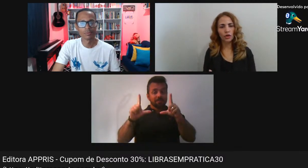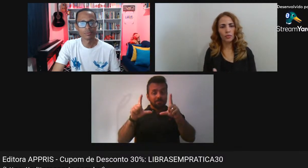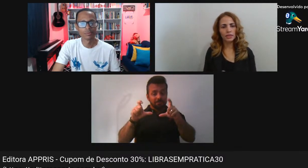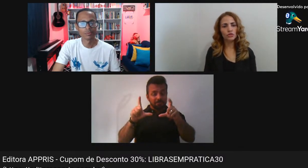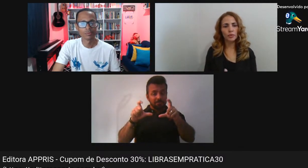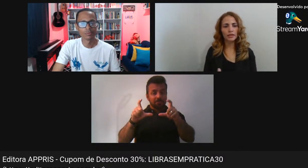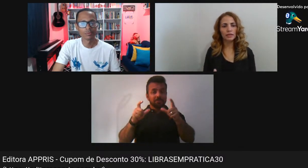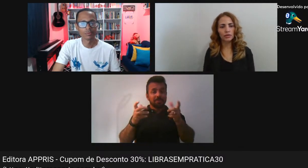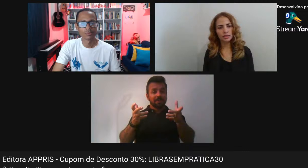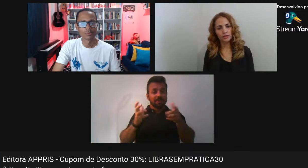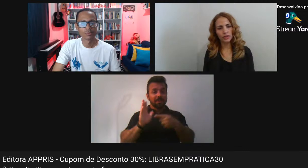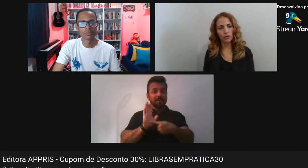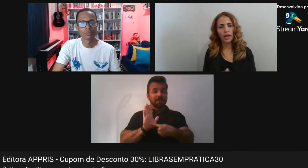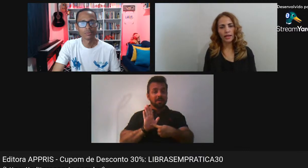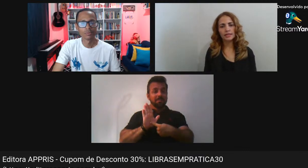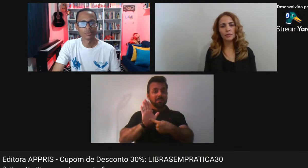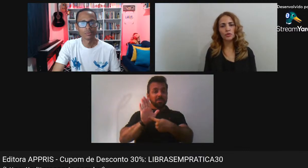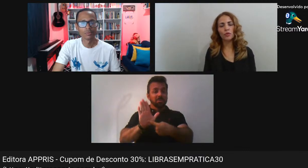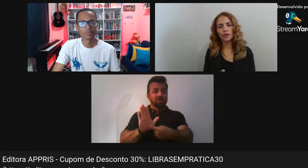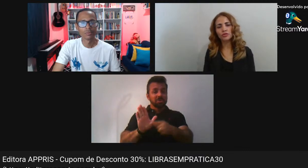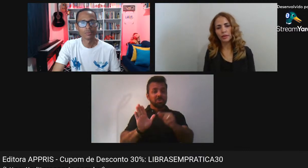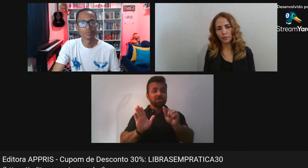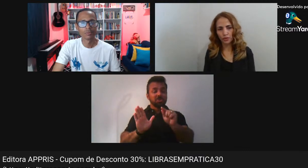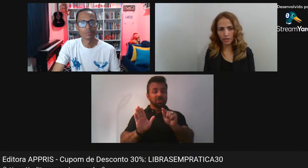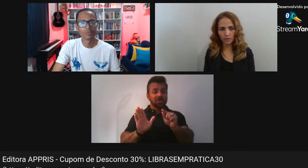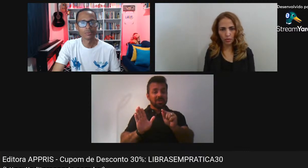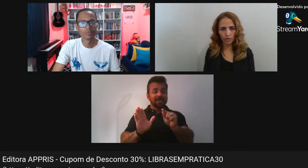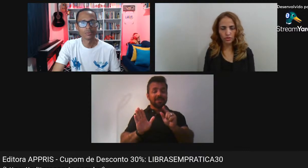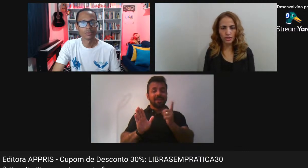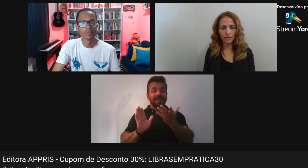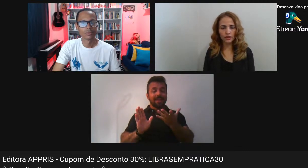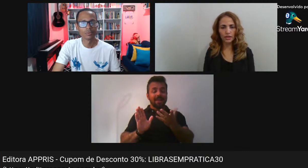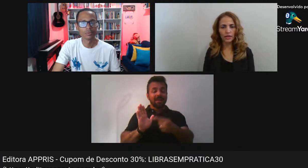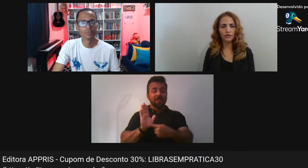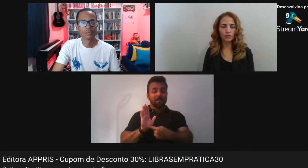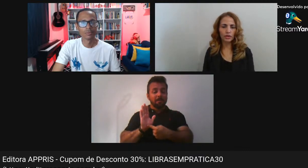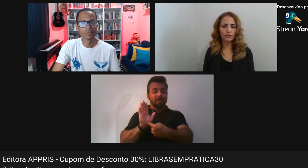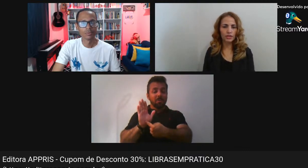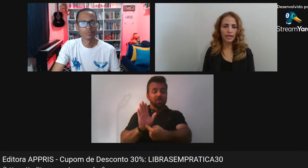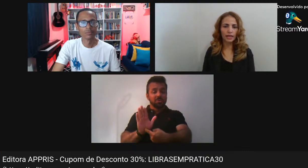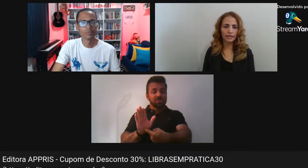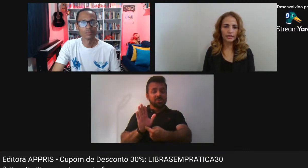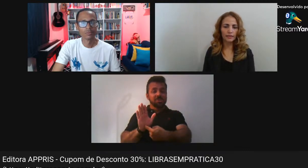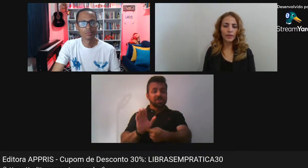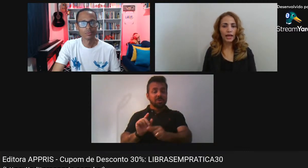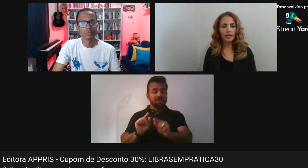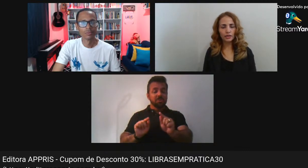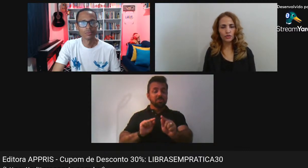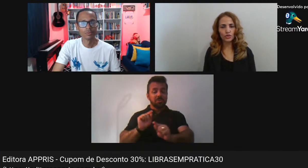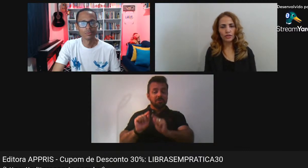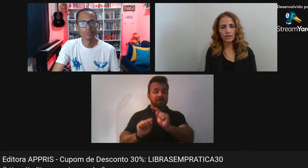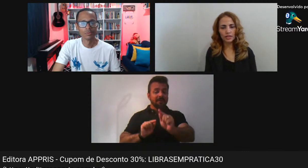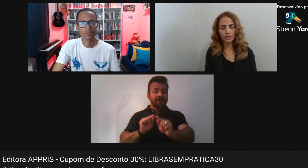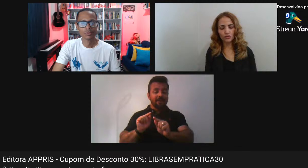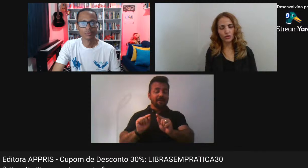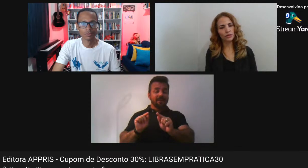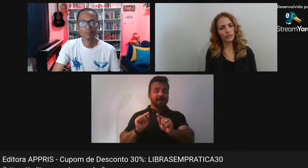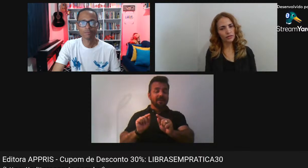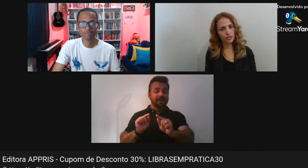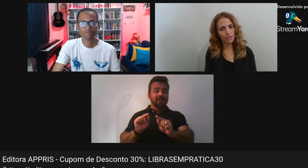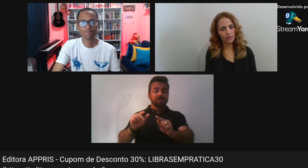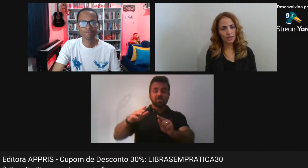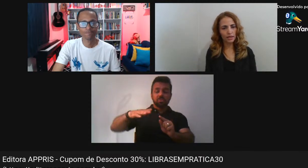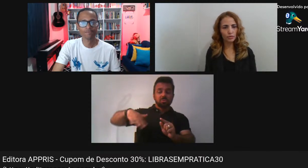escravidão Mas da superação Da escravidão É sempre um momento Depois desse momento De escravidão Em que a fotografia Se realiza Ainda que o sujeito Que esteja sendo